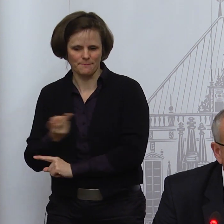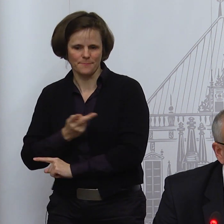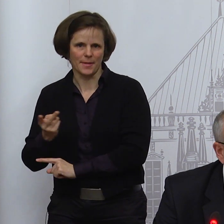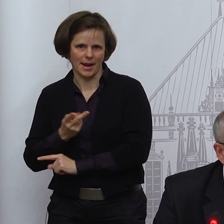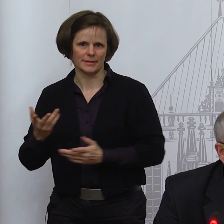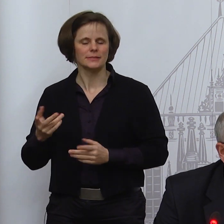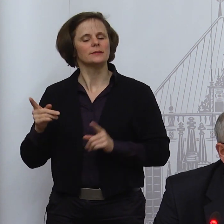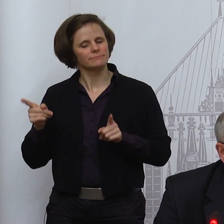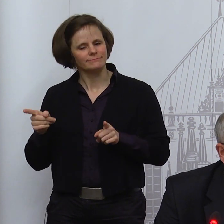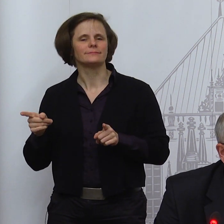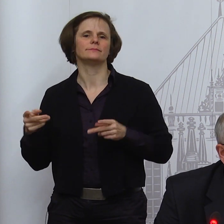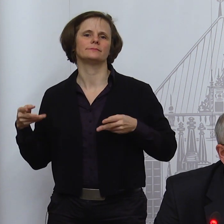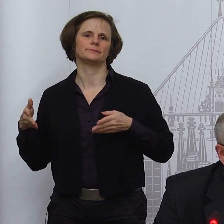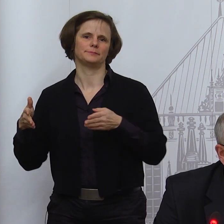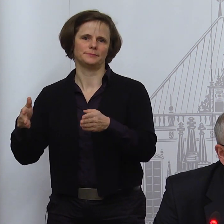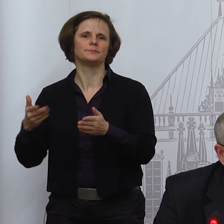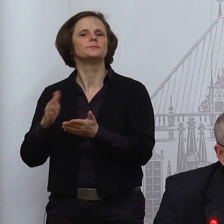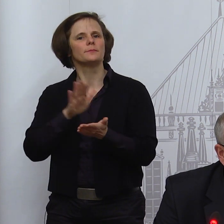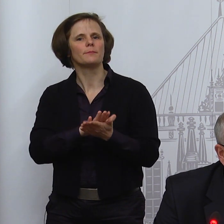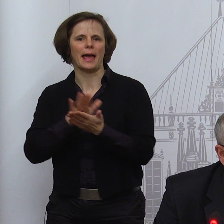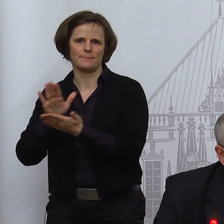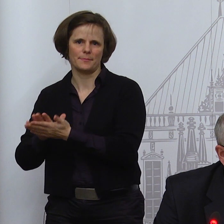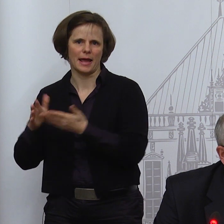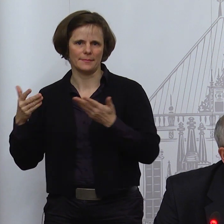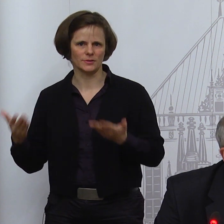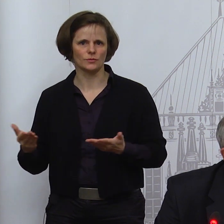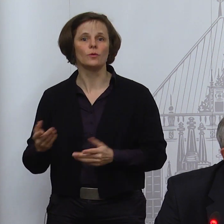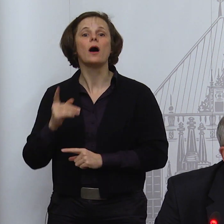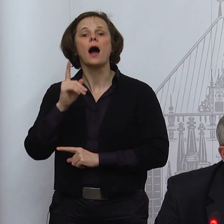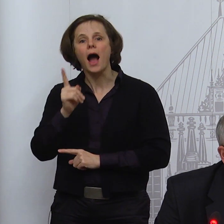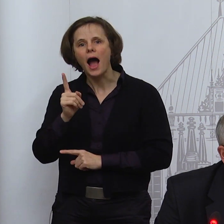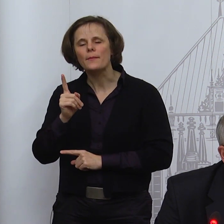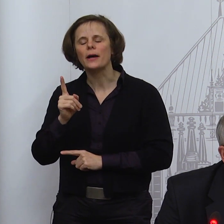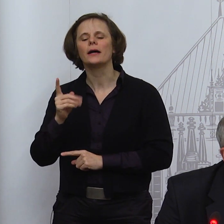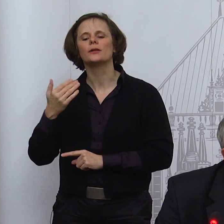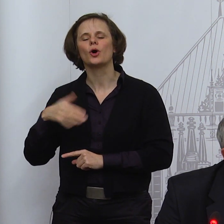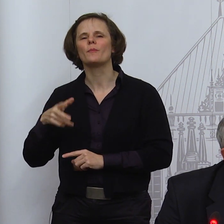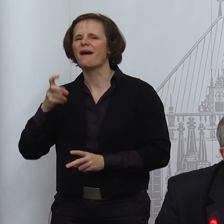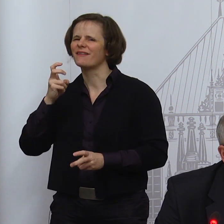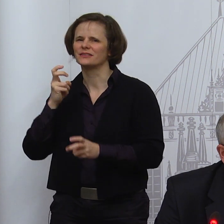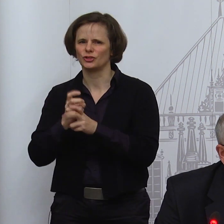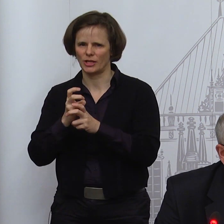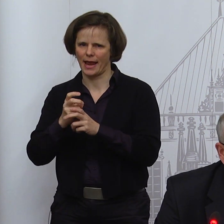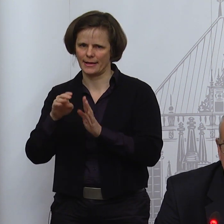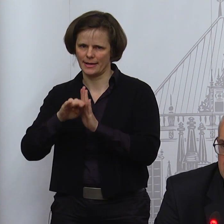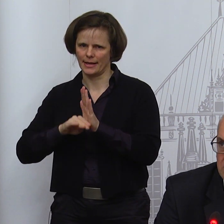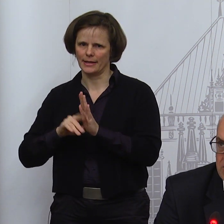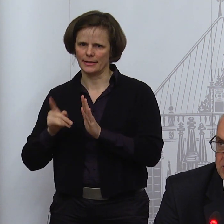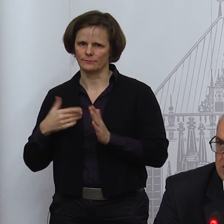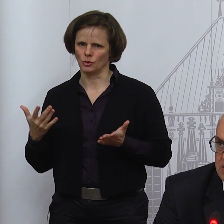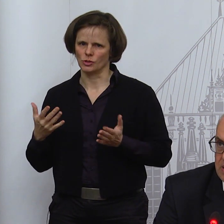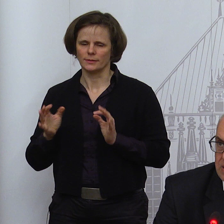dem Hintergrund der neuen Herausforderungen muss man gucken, dass es noch restriktiver ausgelegt wird. Das ist die klare